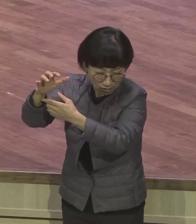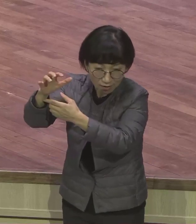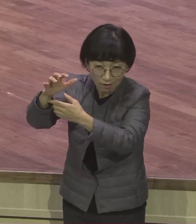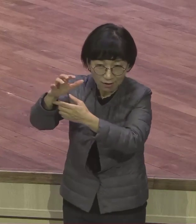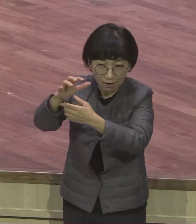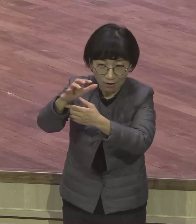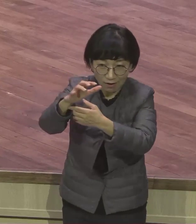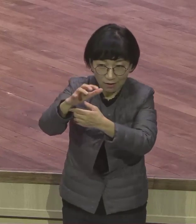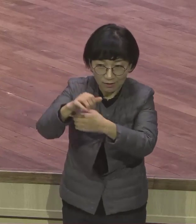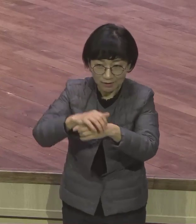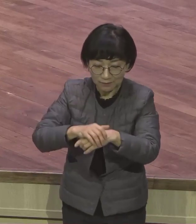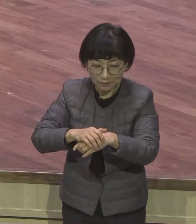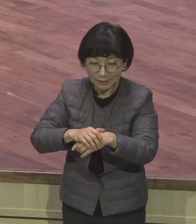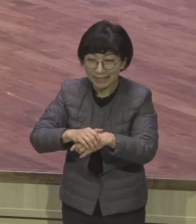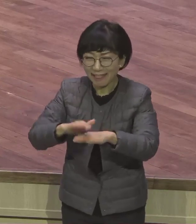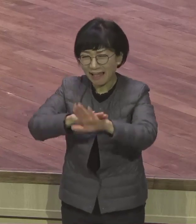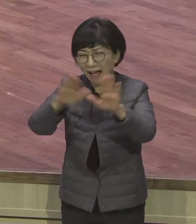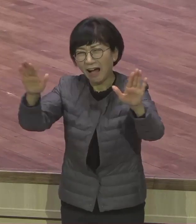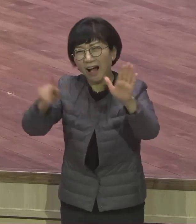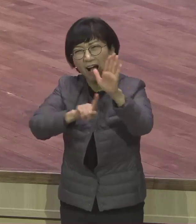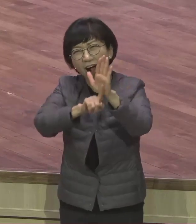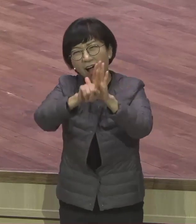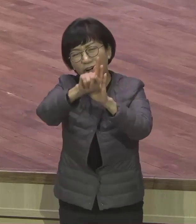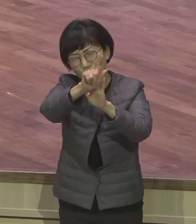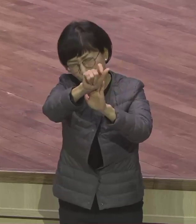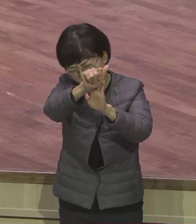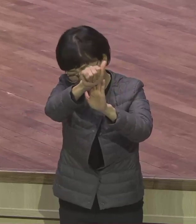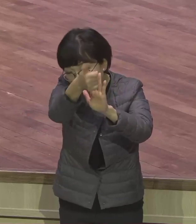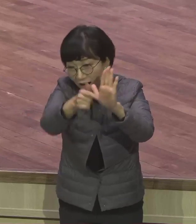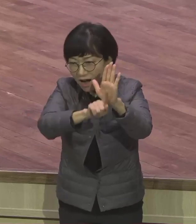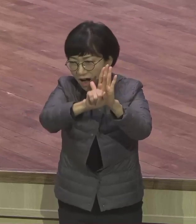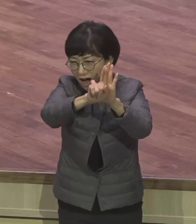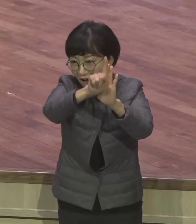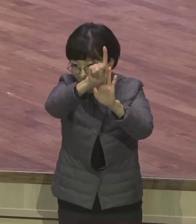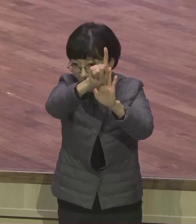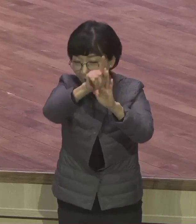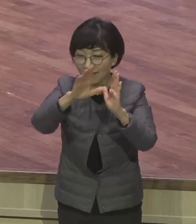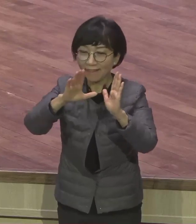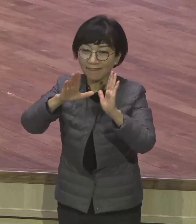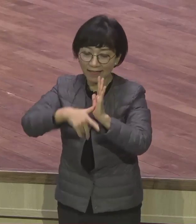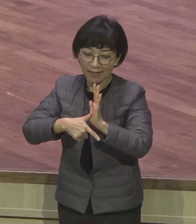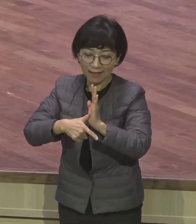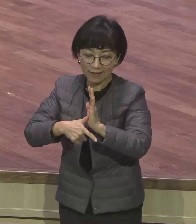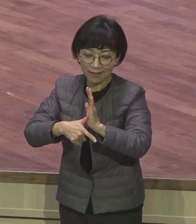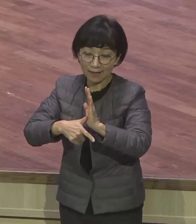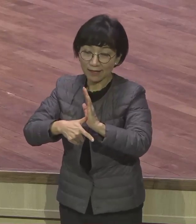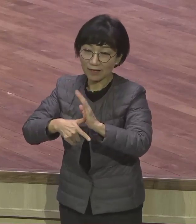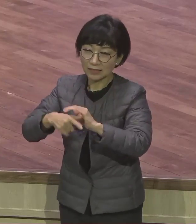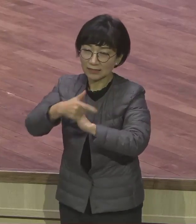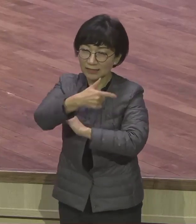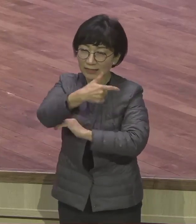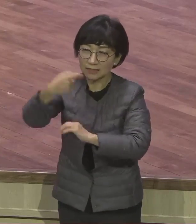낮에 얼마나 덥습니까 그 어마어마한 그 도시 속에 구름기동으로